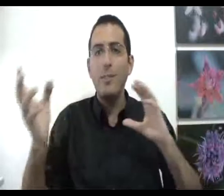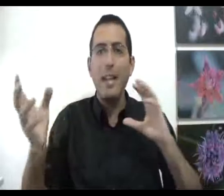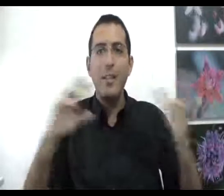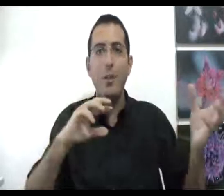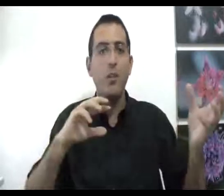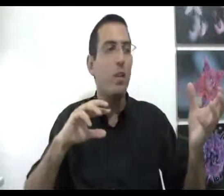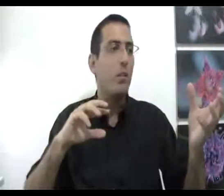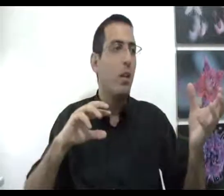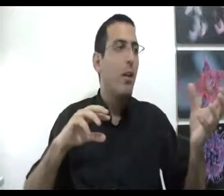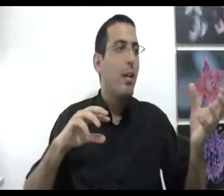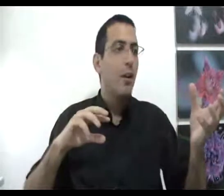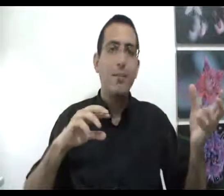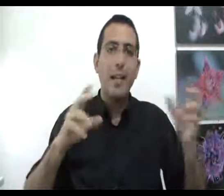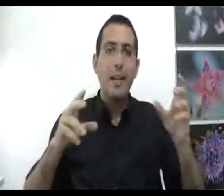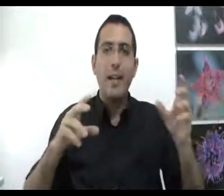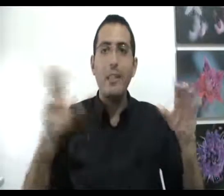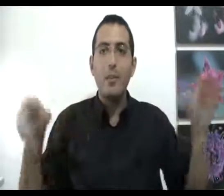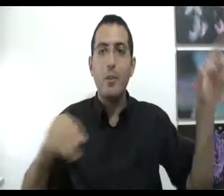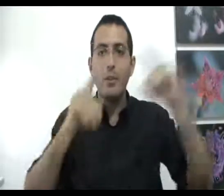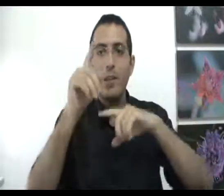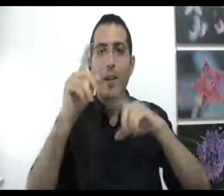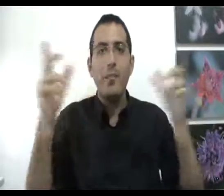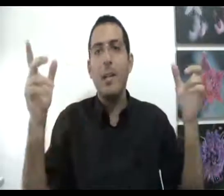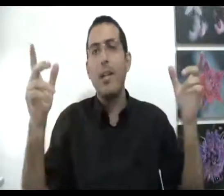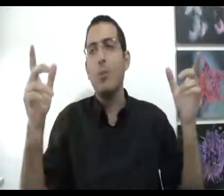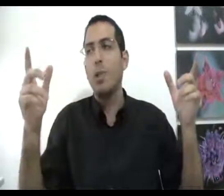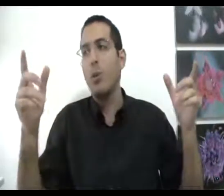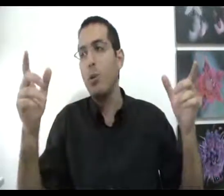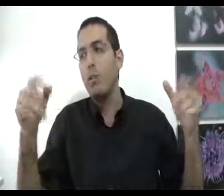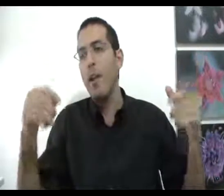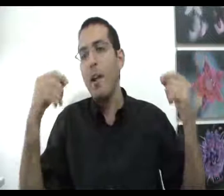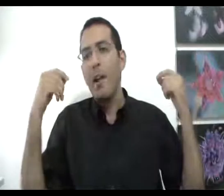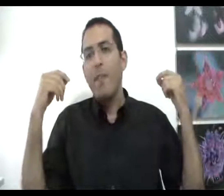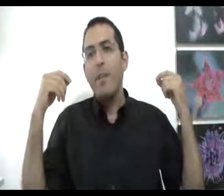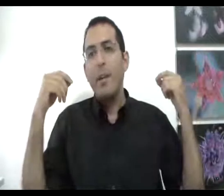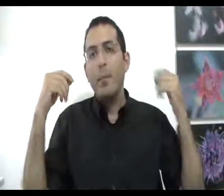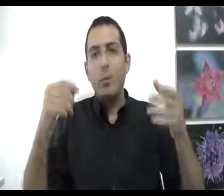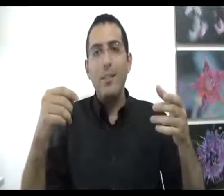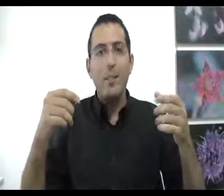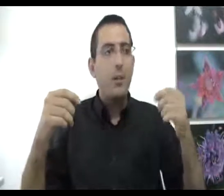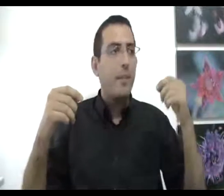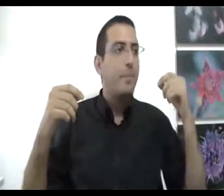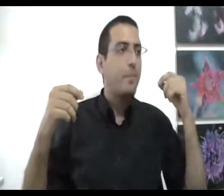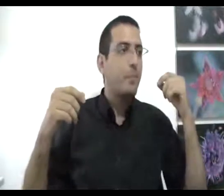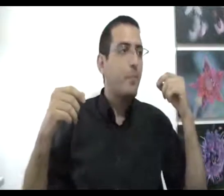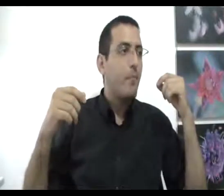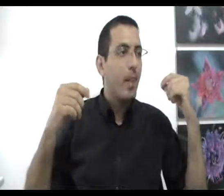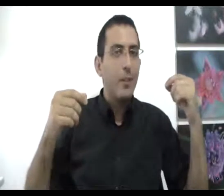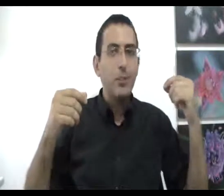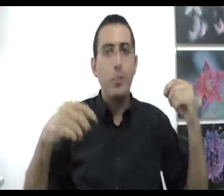שכל אתה יכול להוביל אותו לכל שכל אחר עד שבסופו של דבר אתה מגיע לאחדות שהכל טוב ובשורה התחתונה הנושא הוא